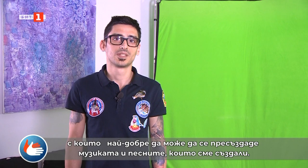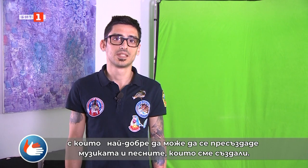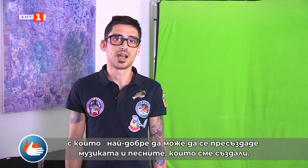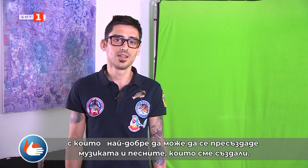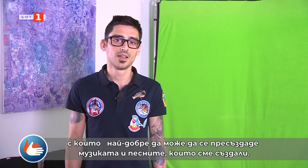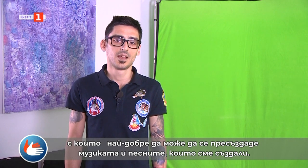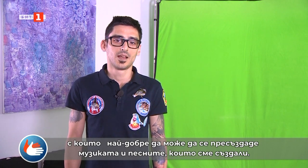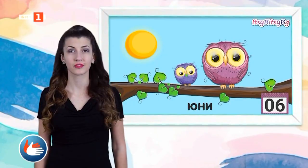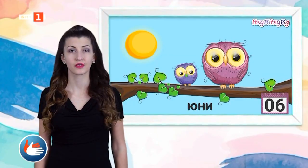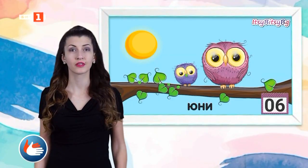създали.